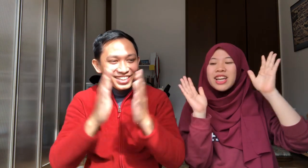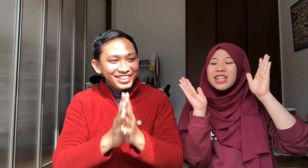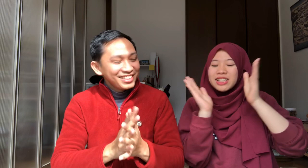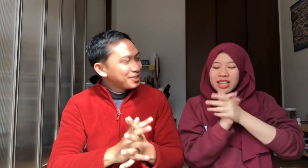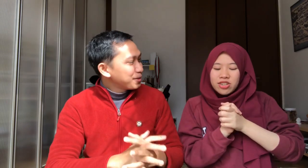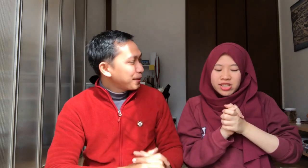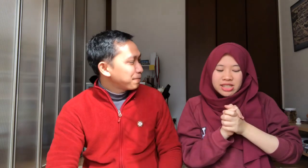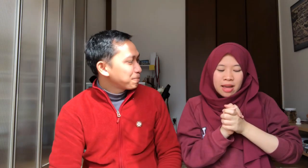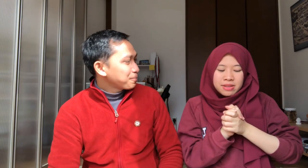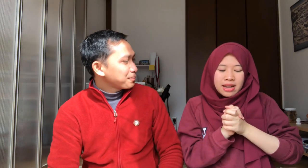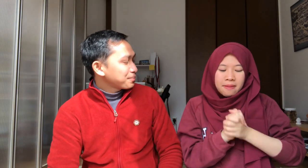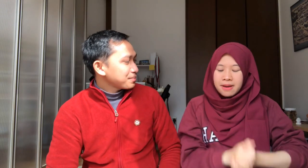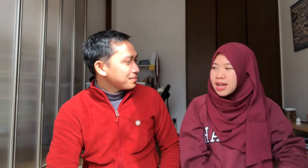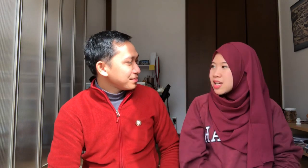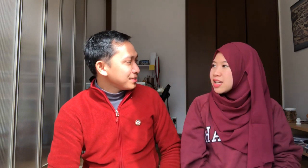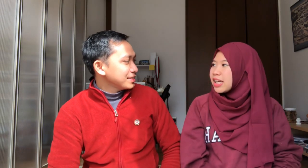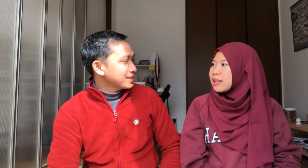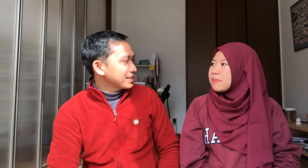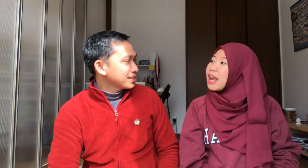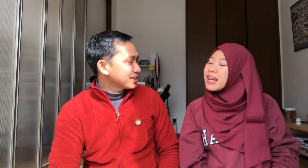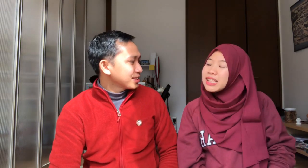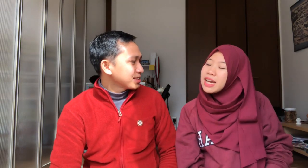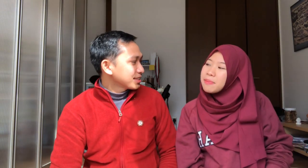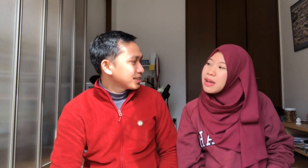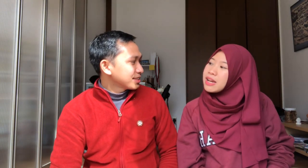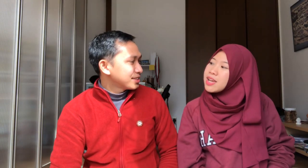Terus, abis nama Kita bilang kita dari mana